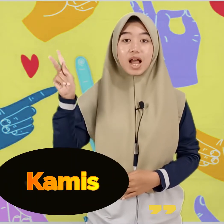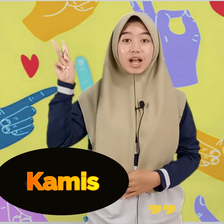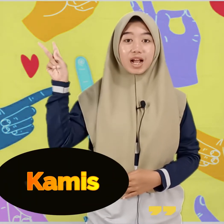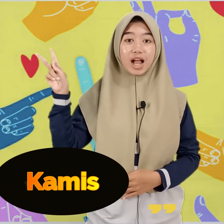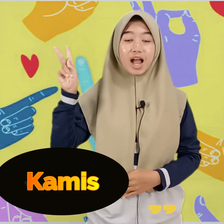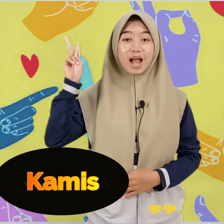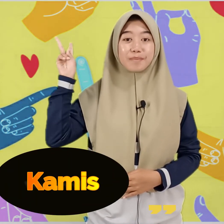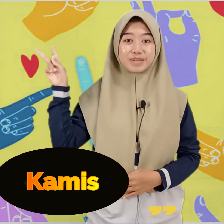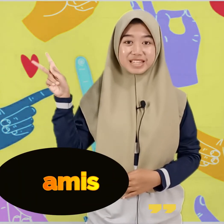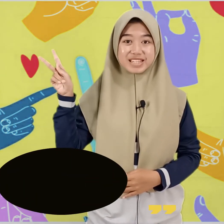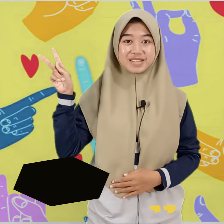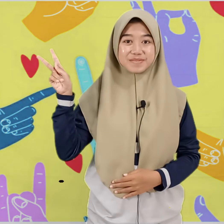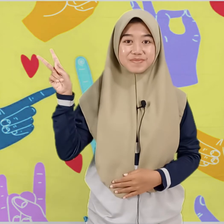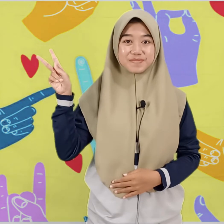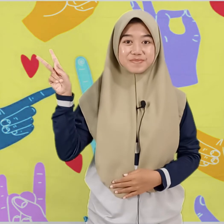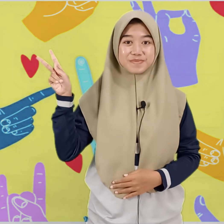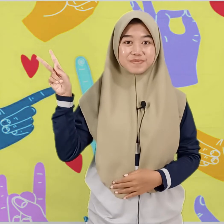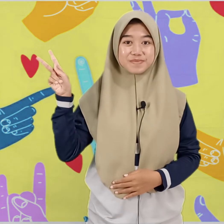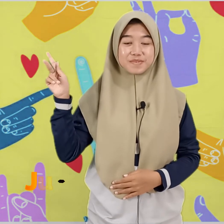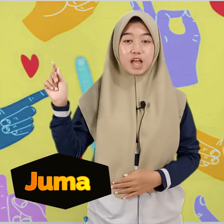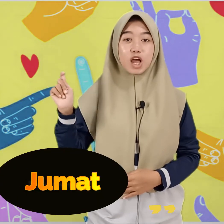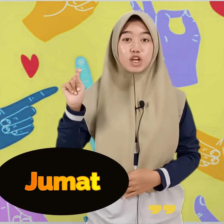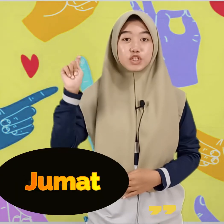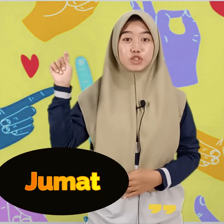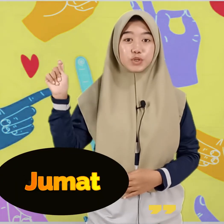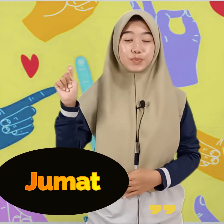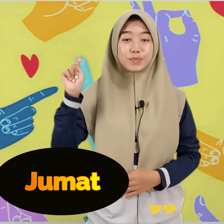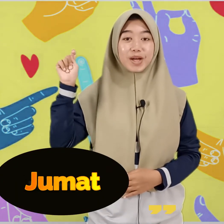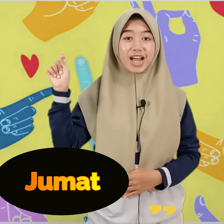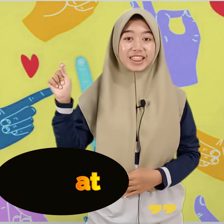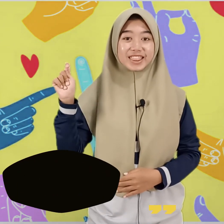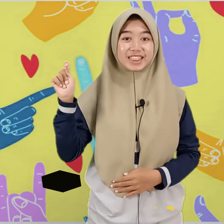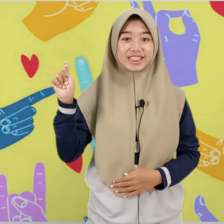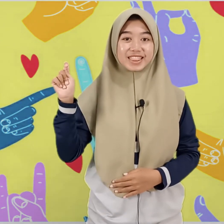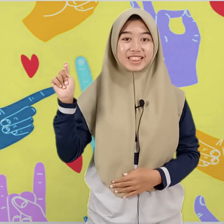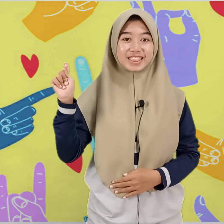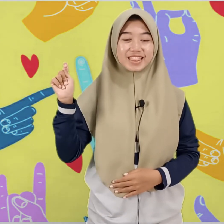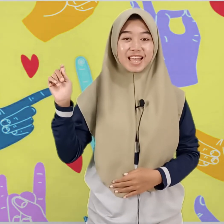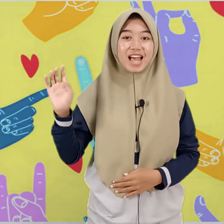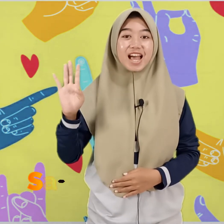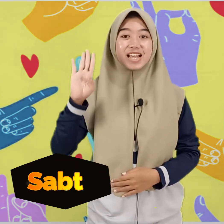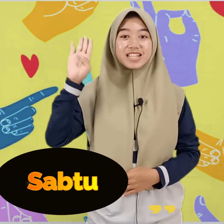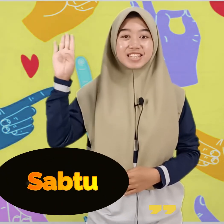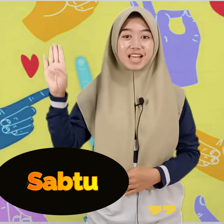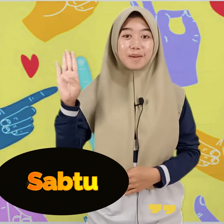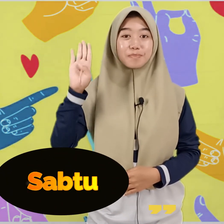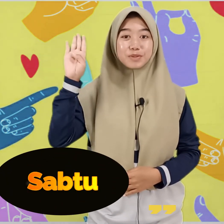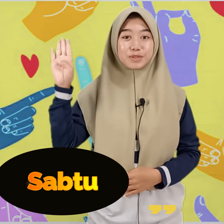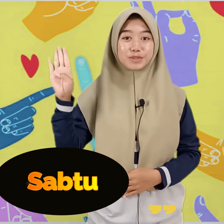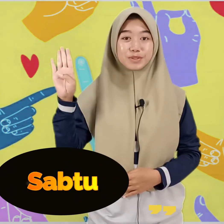Kamis Jumat Sabtu Sabtu